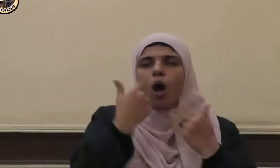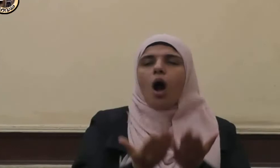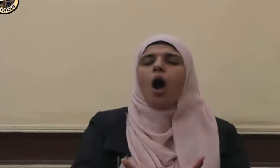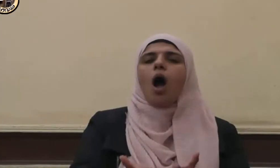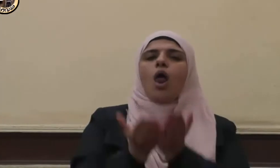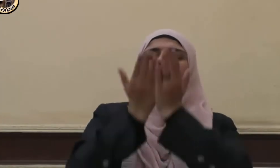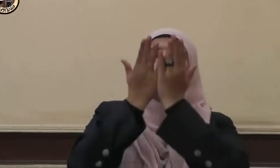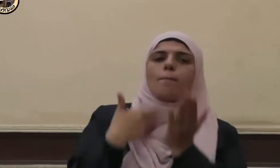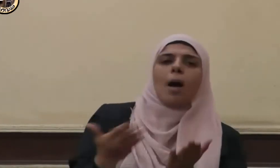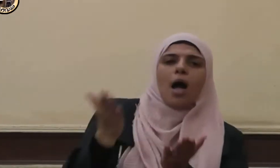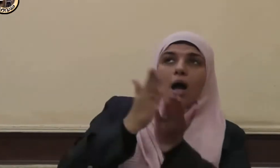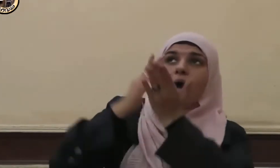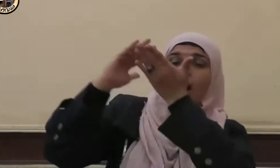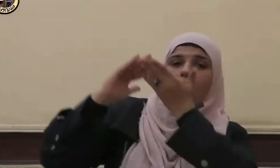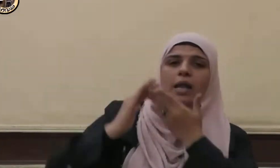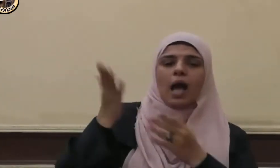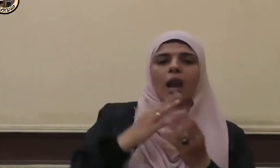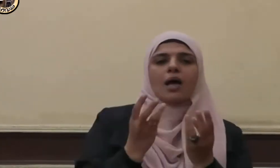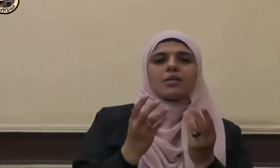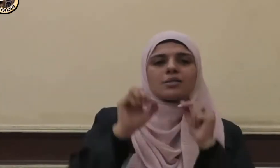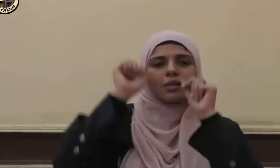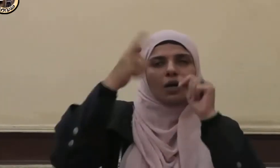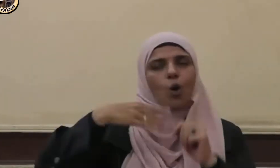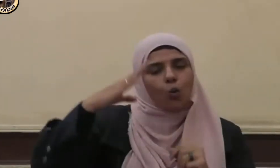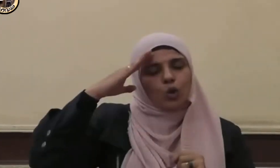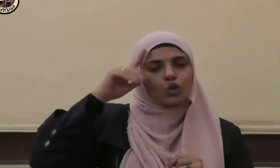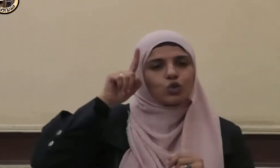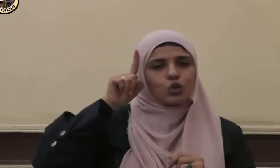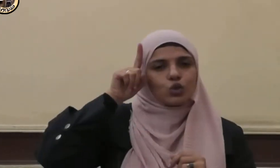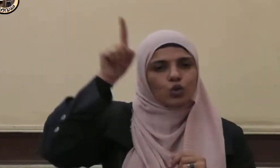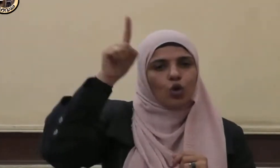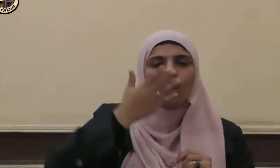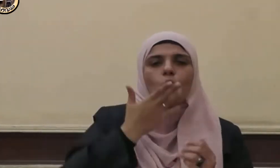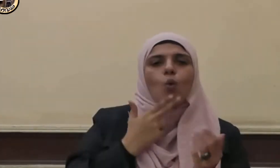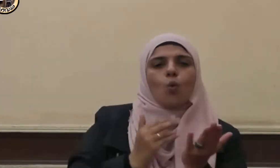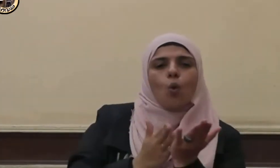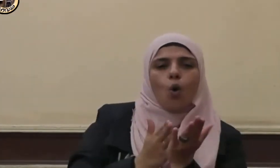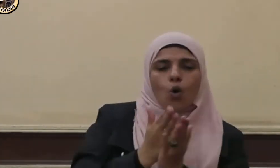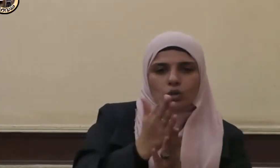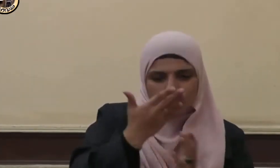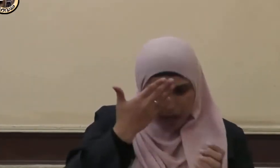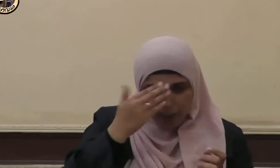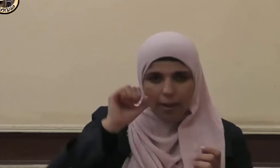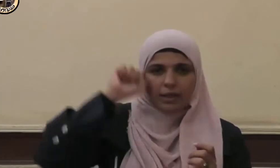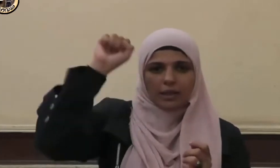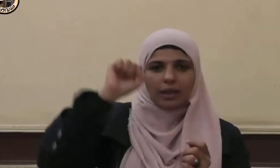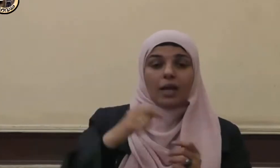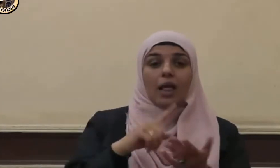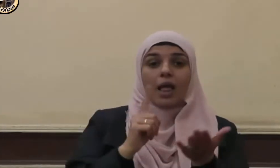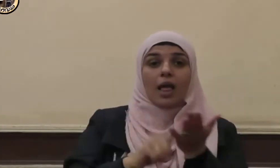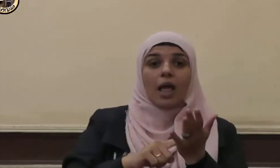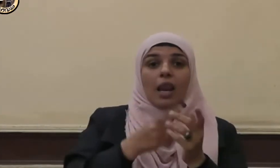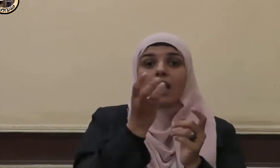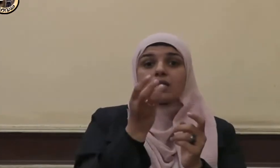على ذكرك وشكرك وحسن عبادتك إن ذكر الله عز وجل